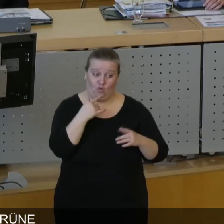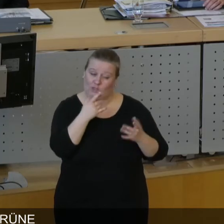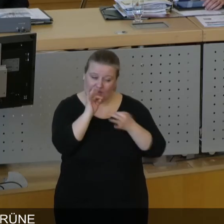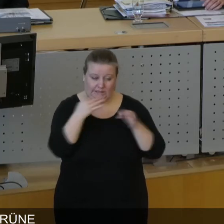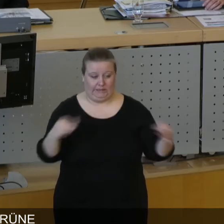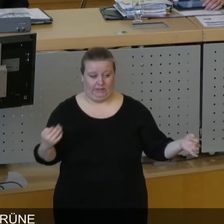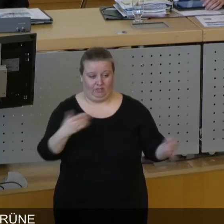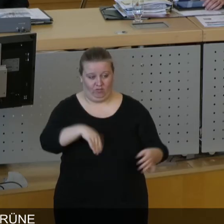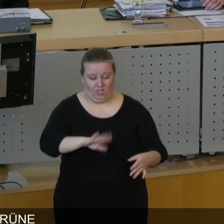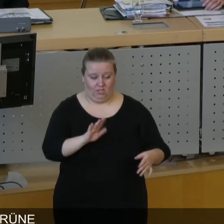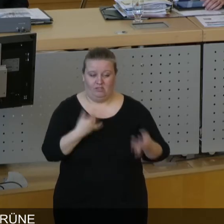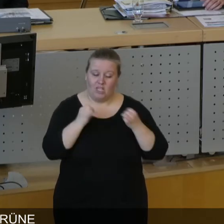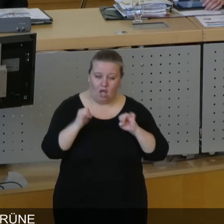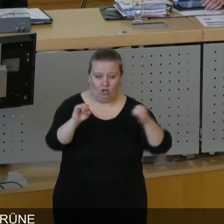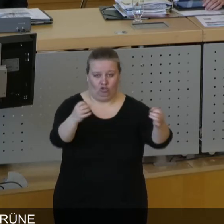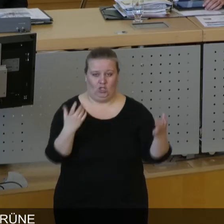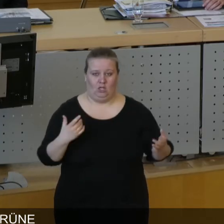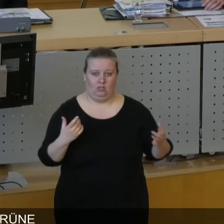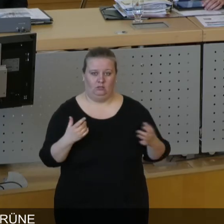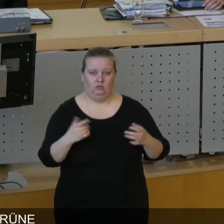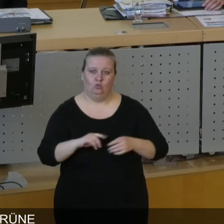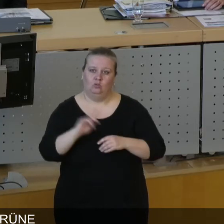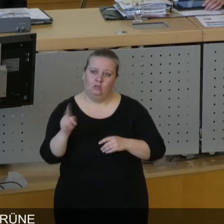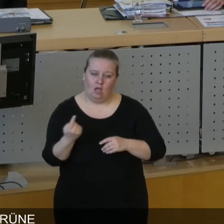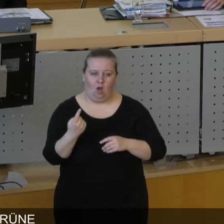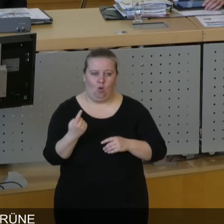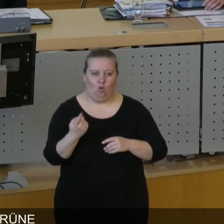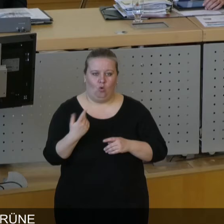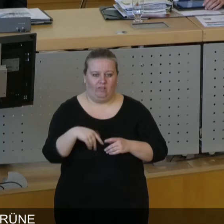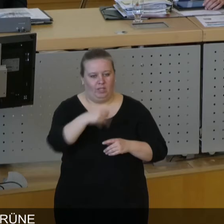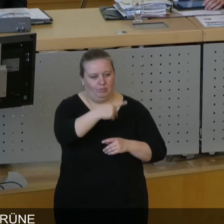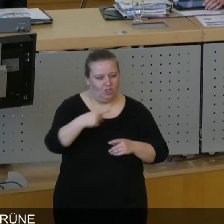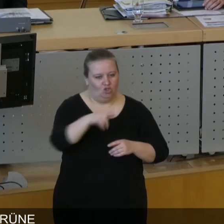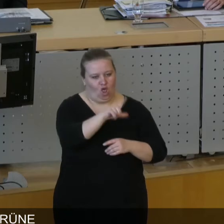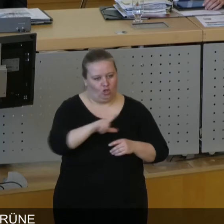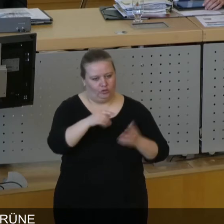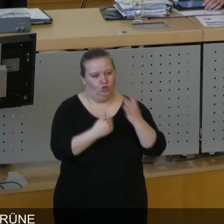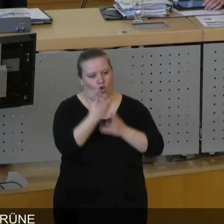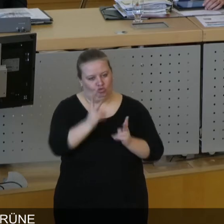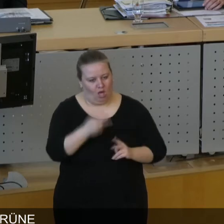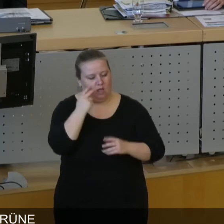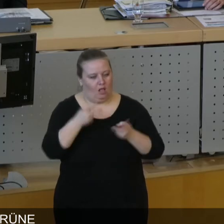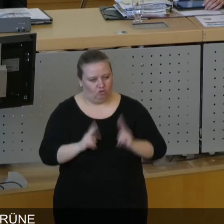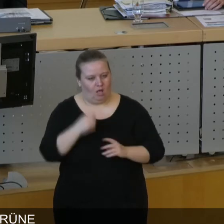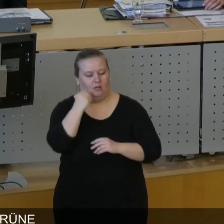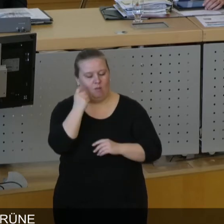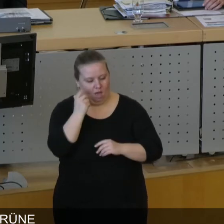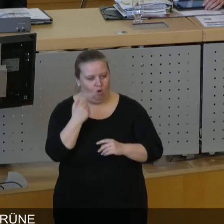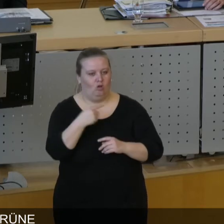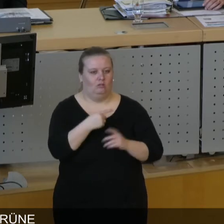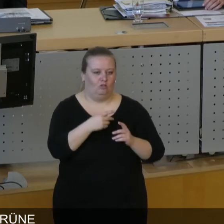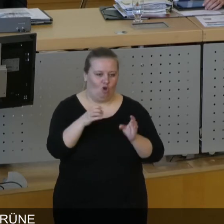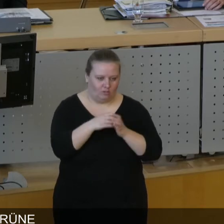detailliert, sehr engagiert. Und wir haben immerhin in Pieschen, Loschwitz, Neustadt, Altstadt, Plauen, Kotta, Mopschatz,